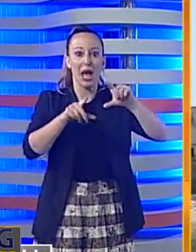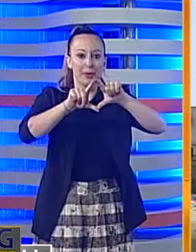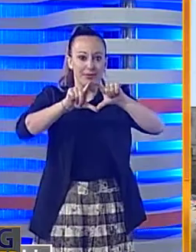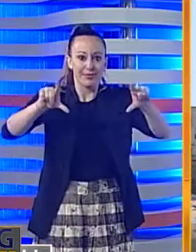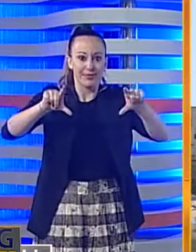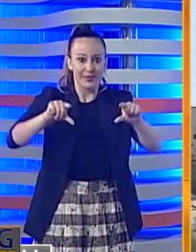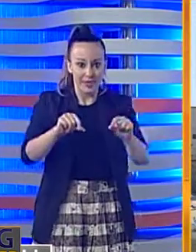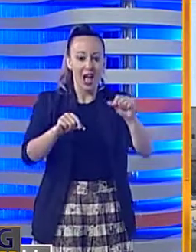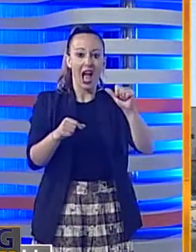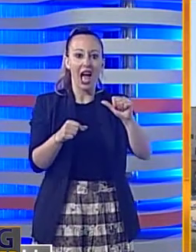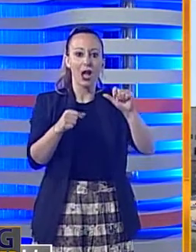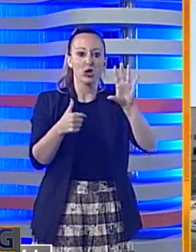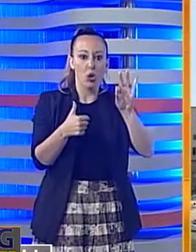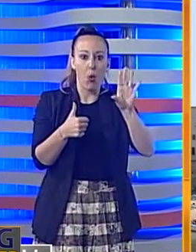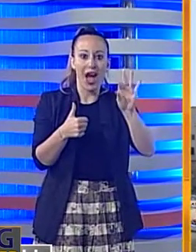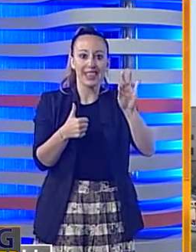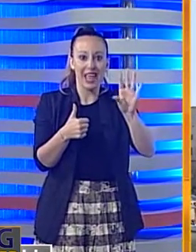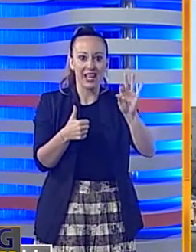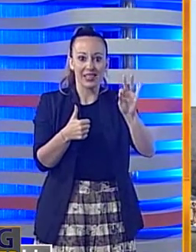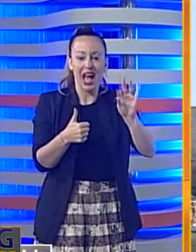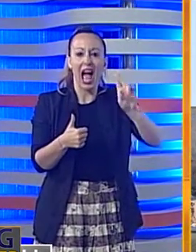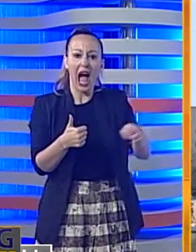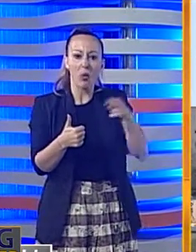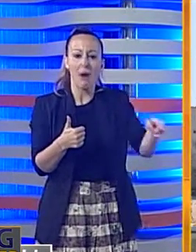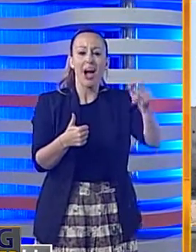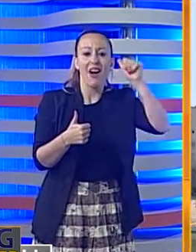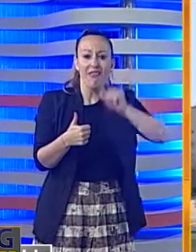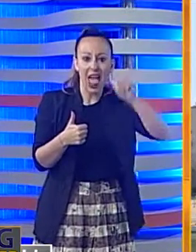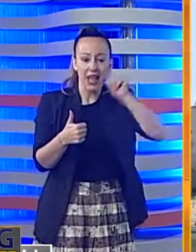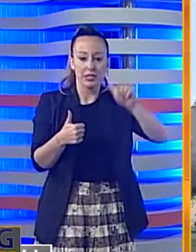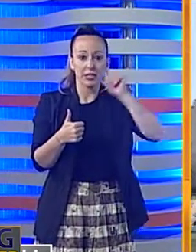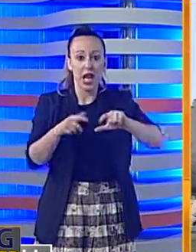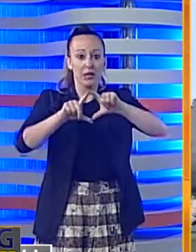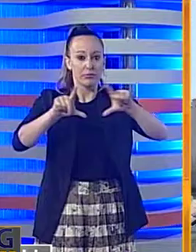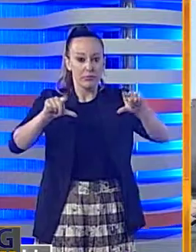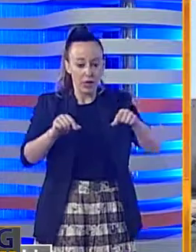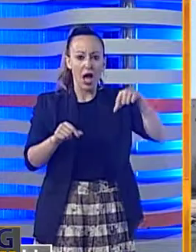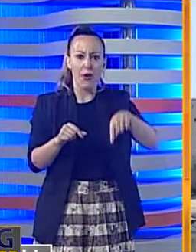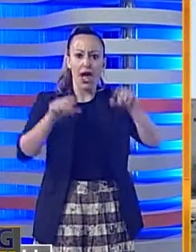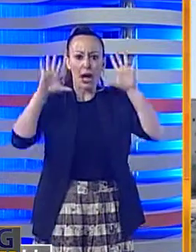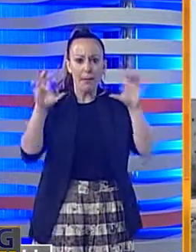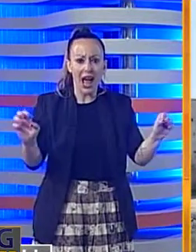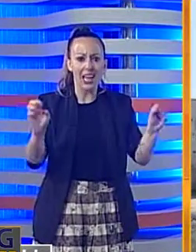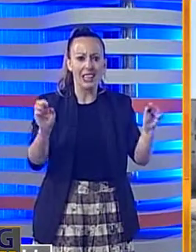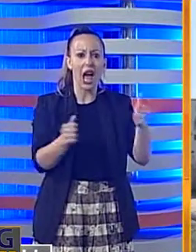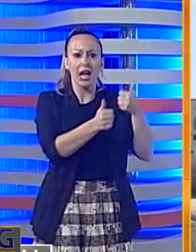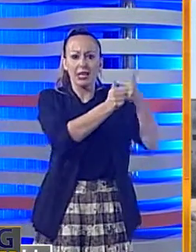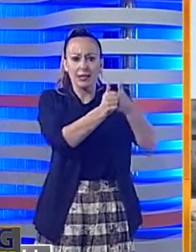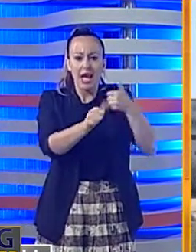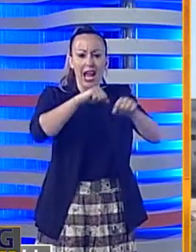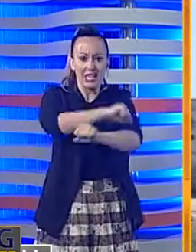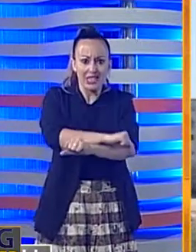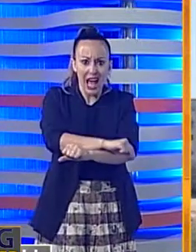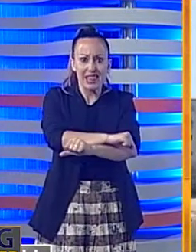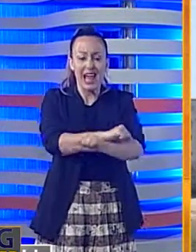nove banconote da 50 euro false. I carabinieri hanno arrestato tre